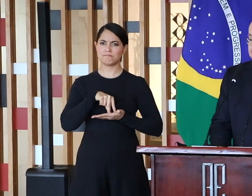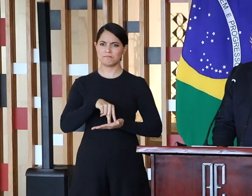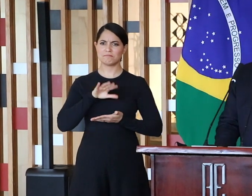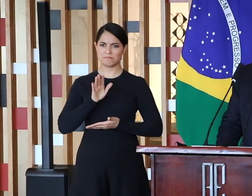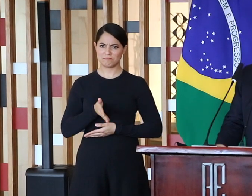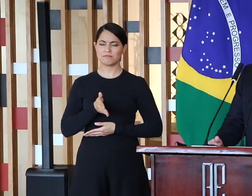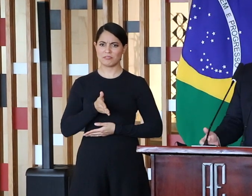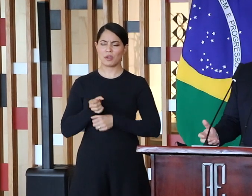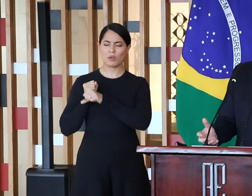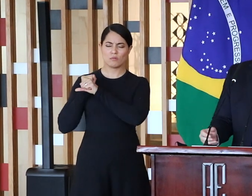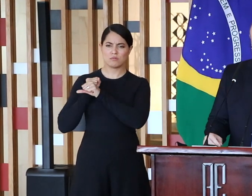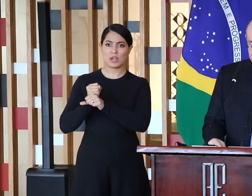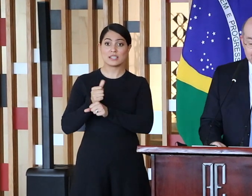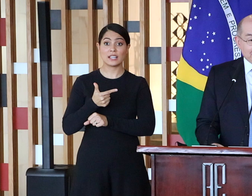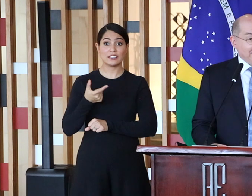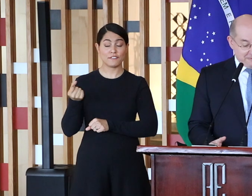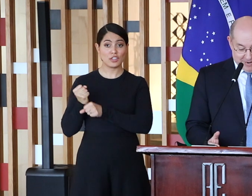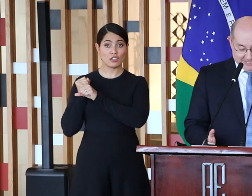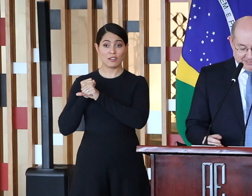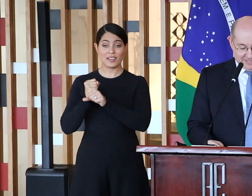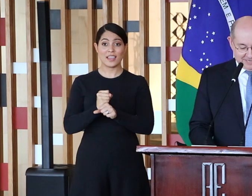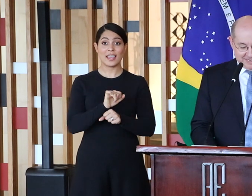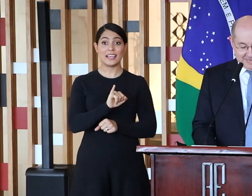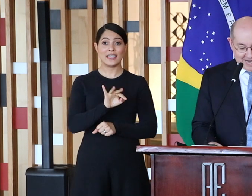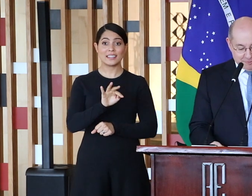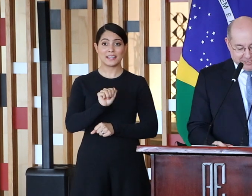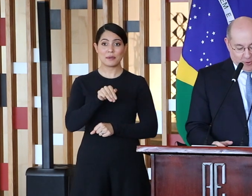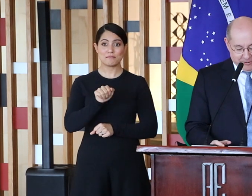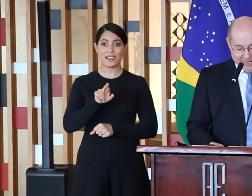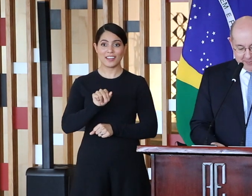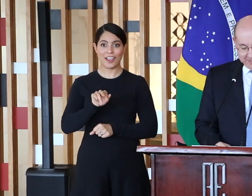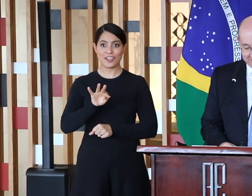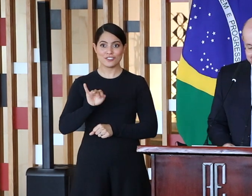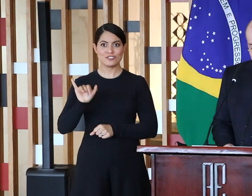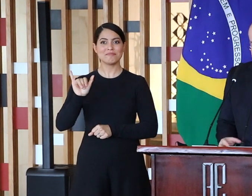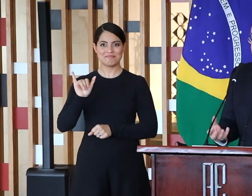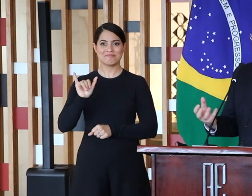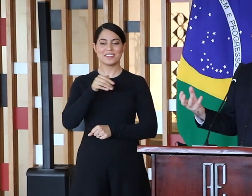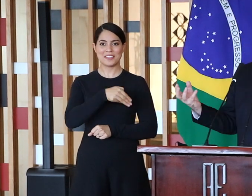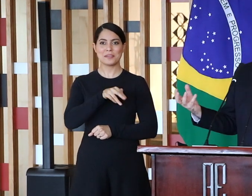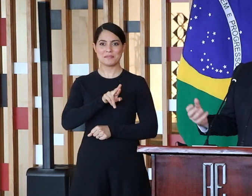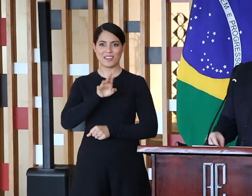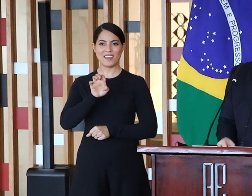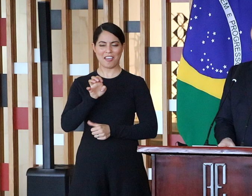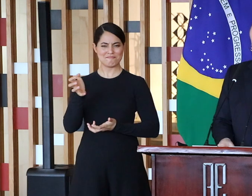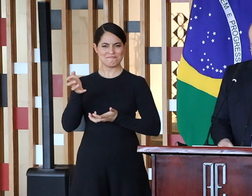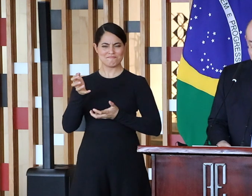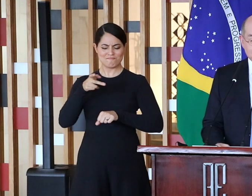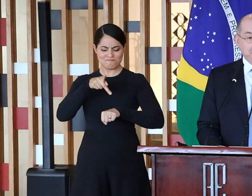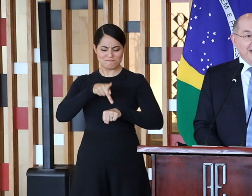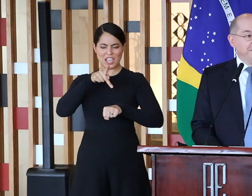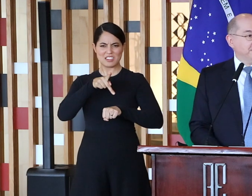anos. Numa tradução livre, Itamaraty é a água que corre pela pedra ou que esculpe a rocha.